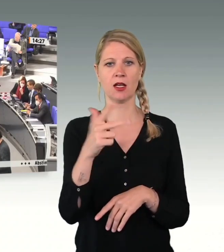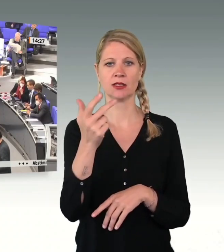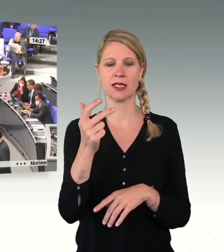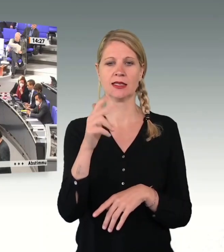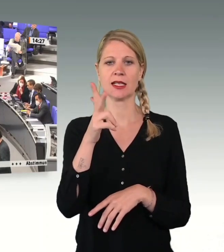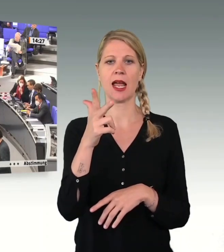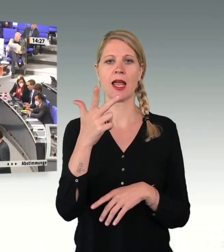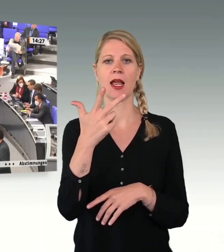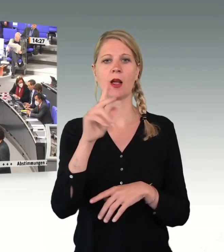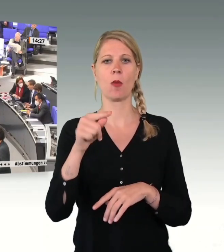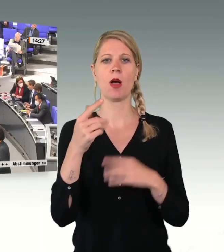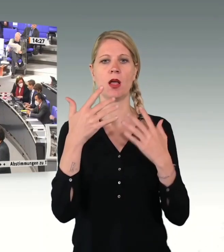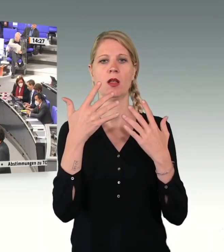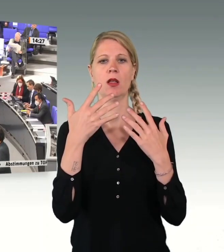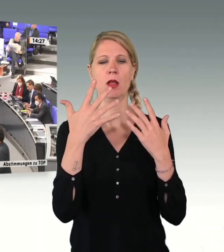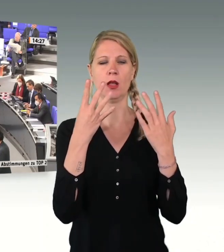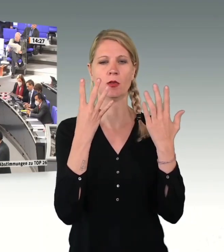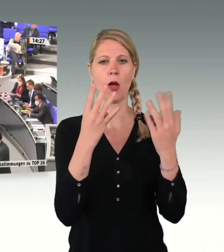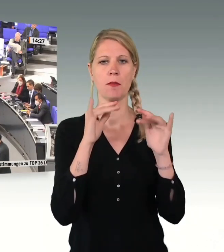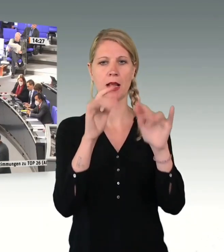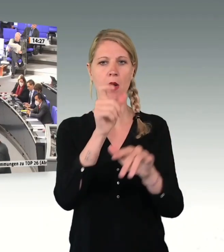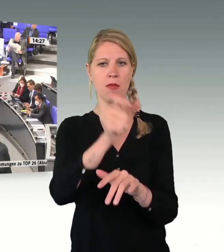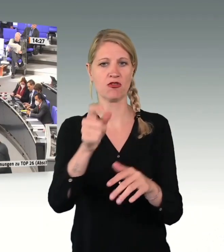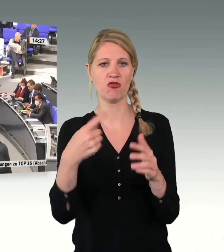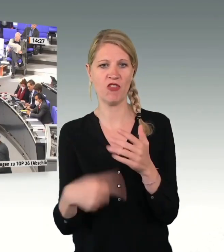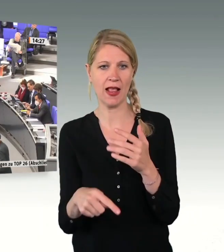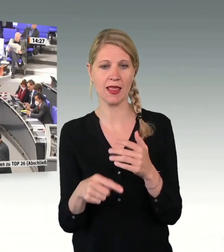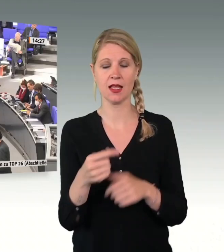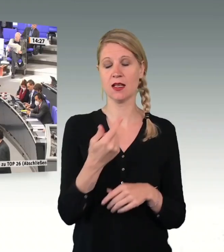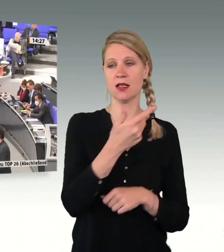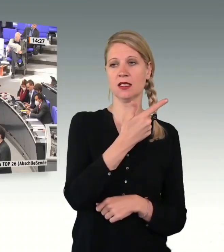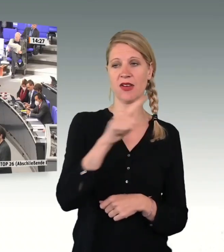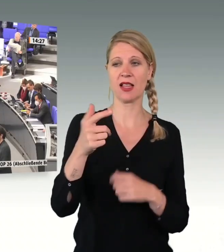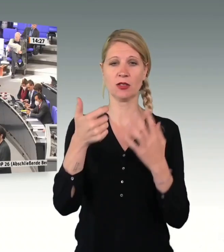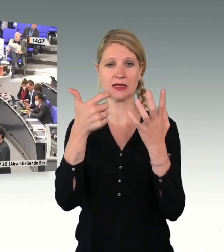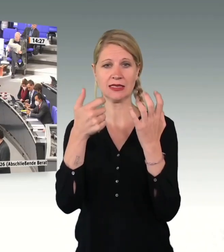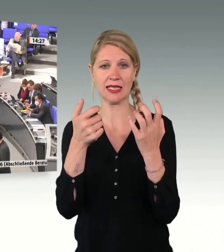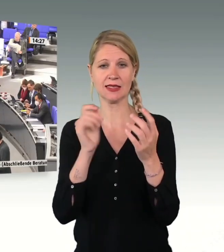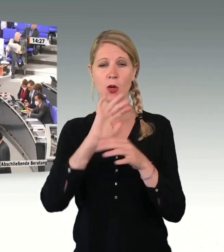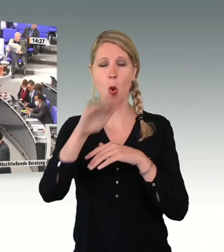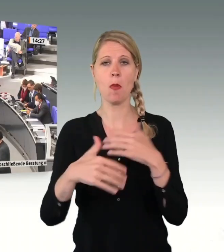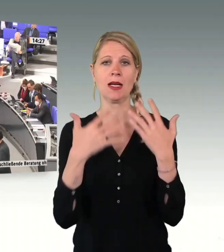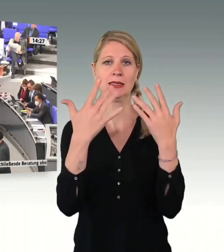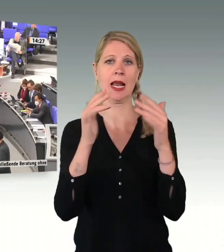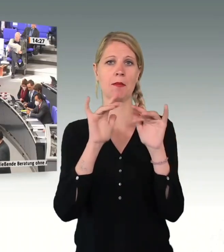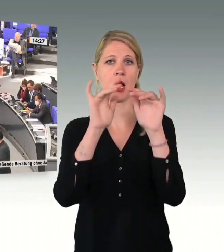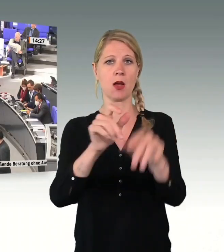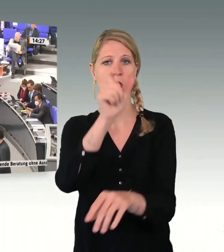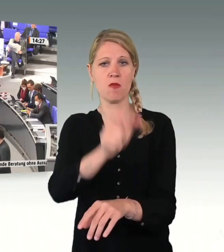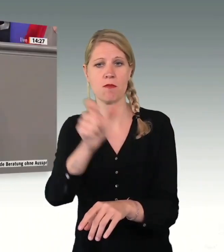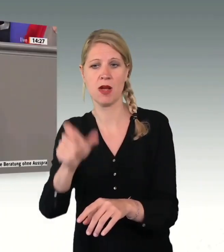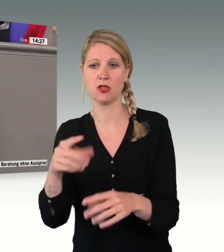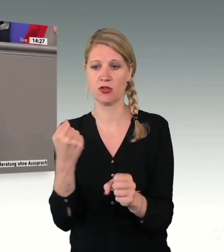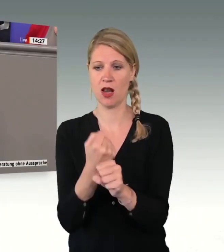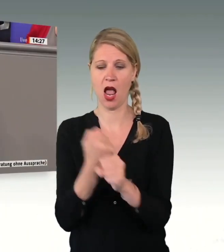10 Millionen Menschen. Liebe Kolleginnen und Kollegen, vor diesem Hintergrund ist es mehr als sinnlos, Menschen